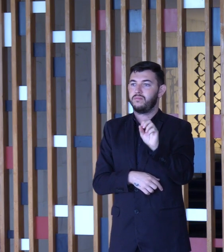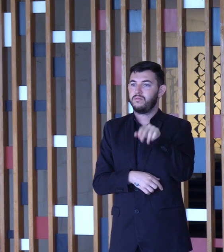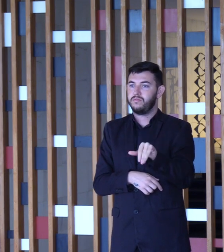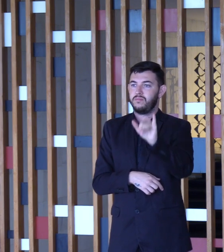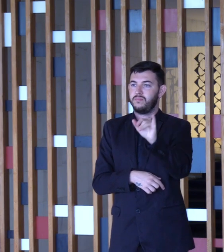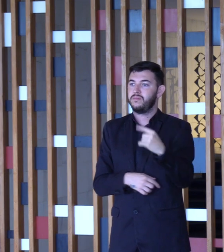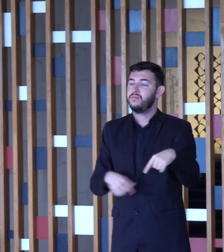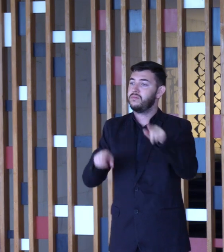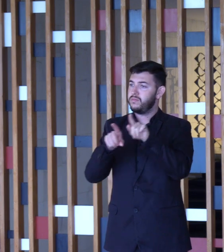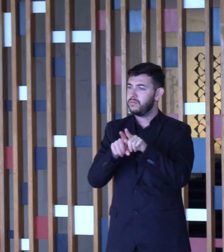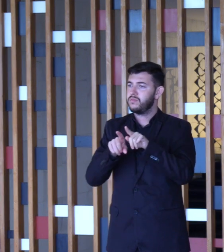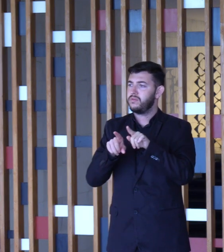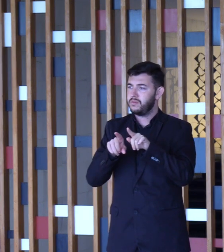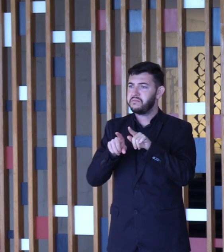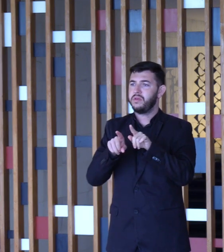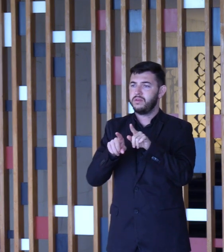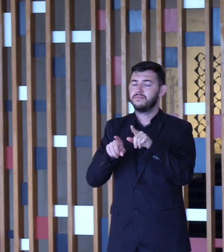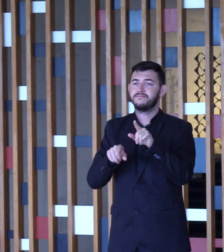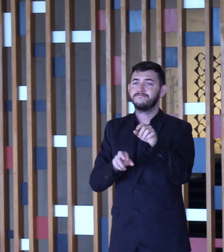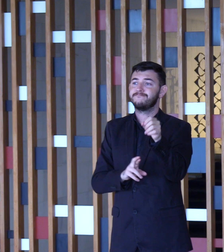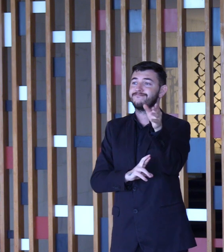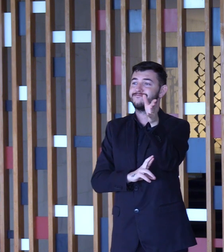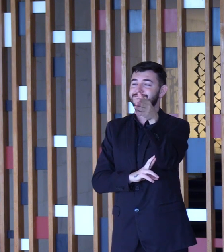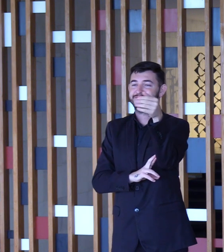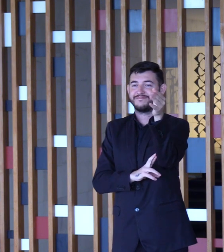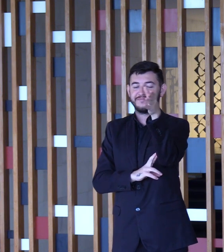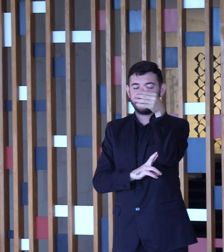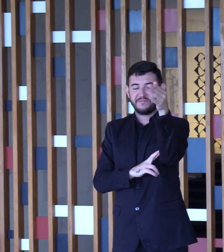a nossa embaixadora,